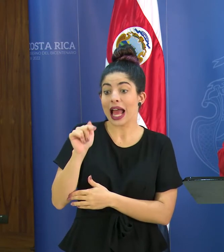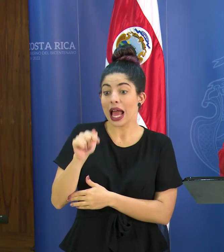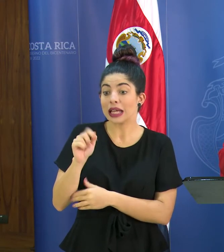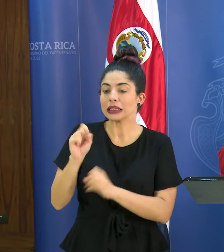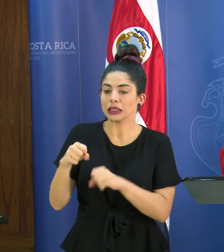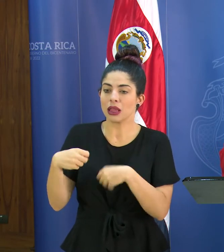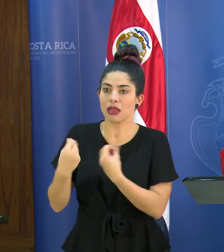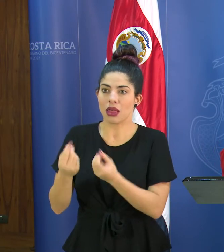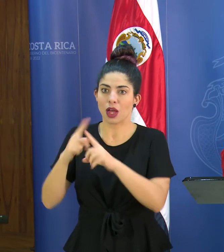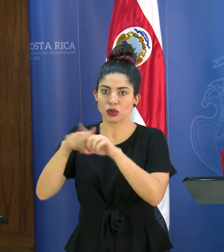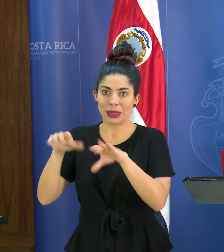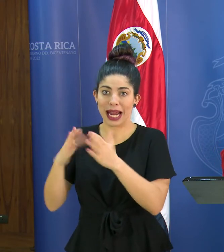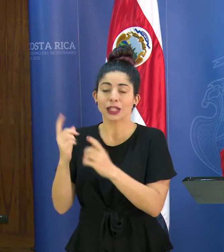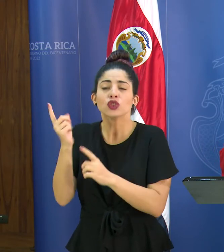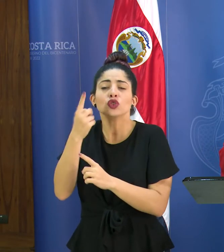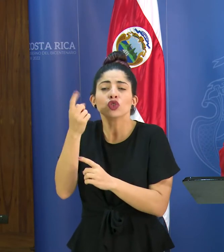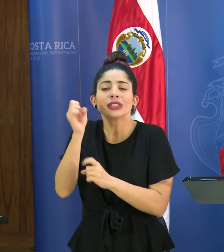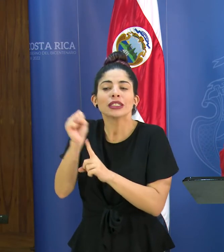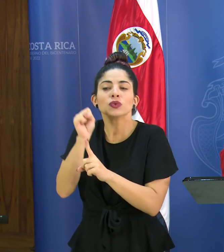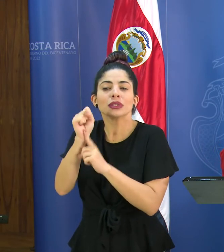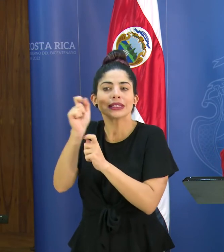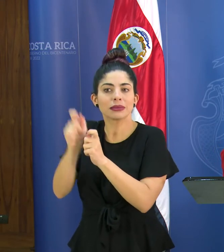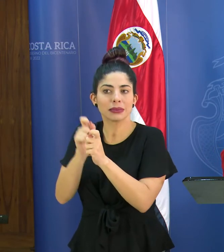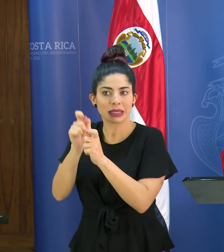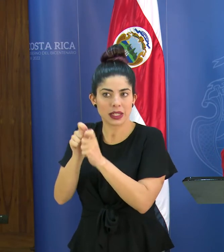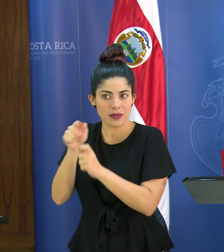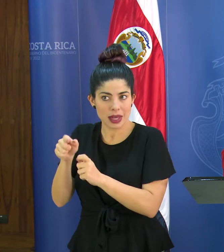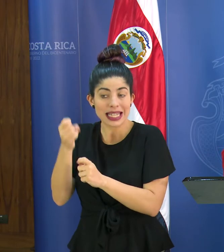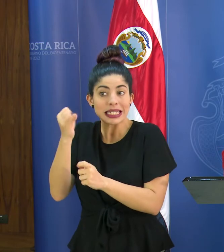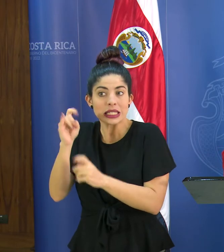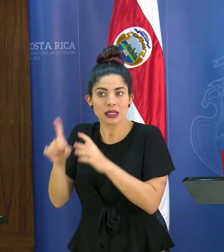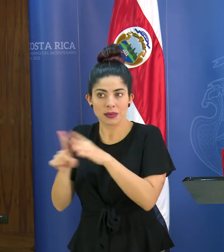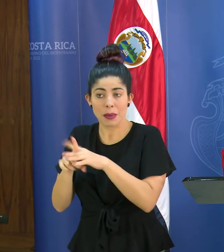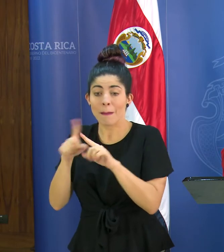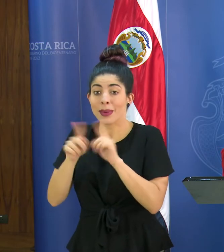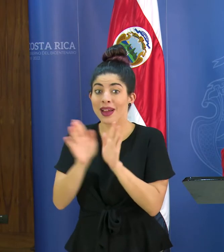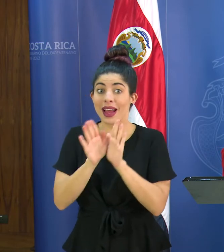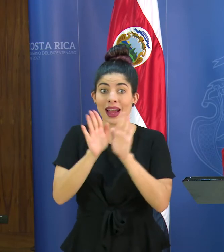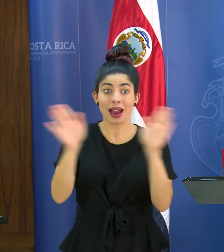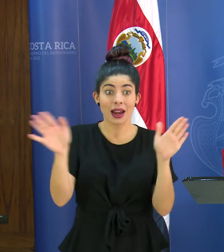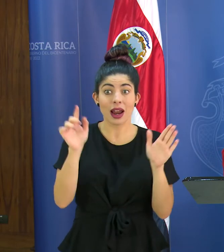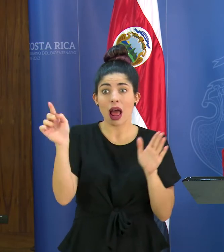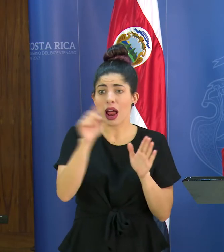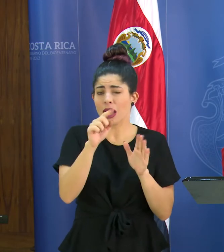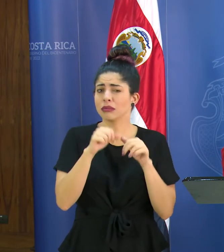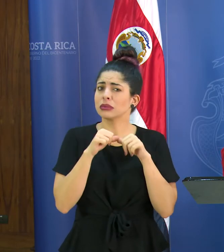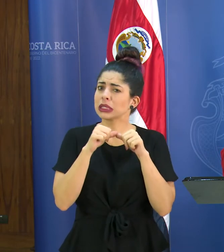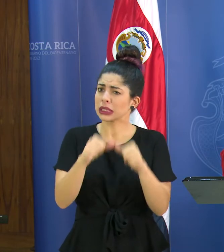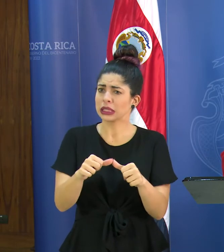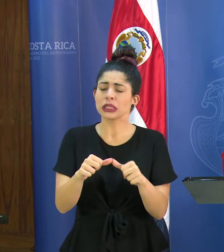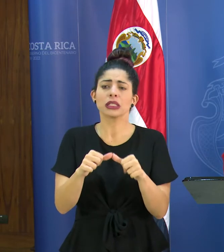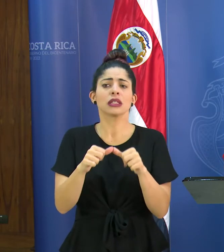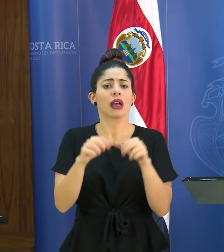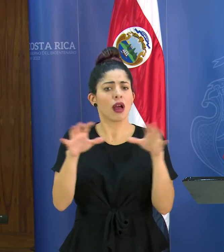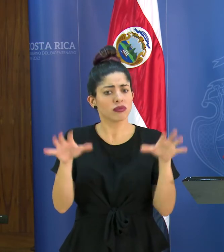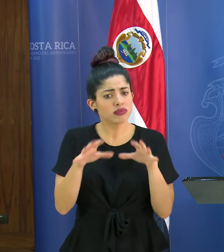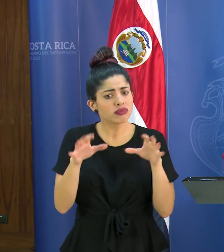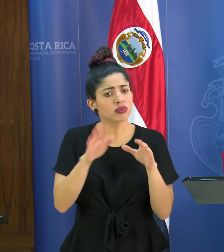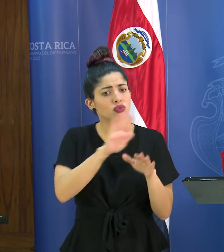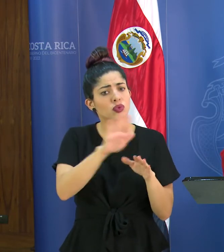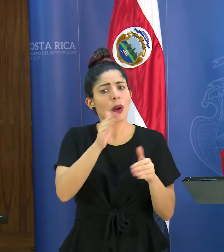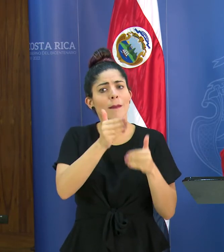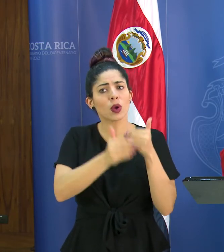en casos específicos en el caso de los centros educativos por favor seguir insistiendo en la activación de los